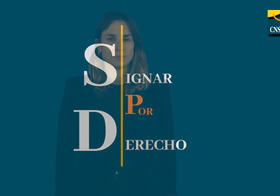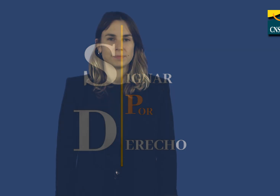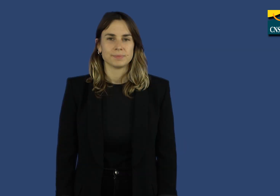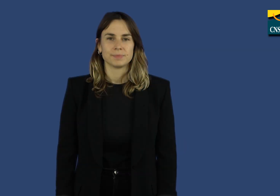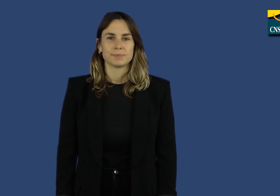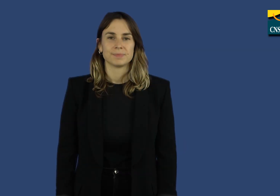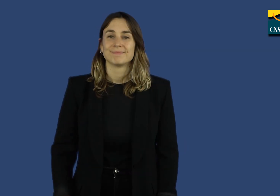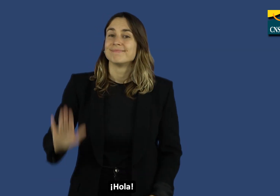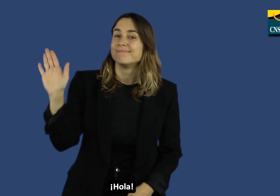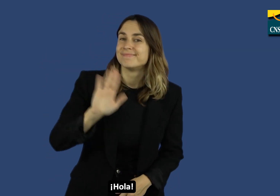Hola,